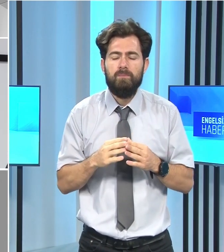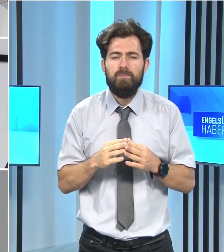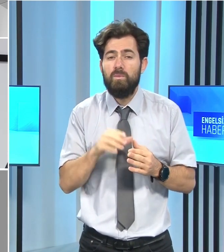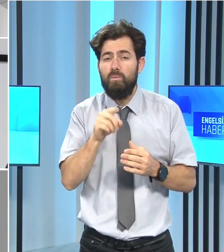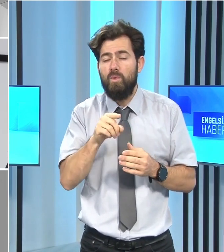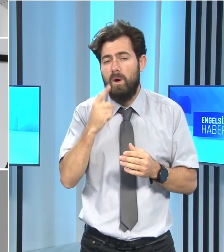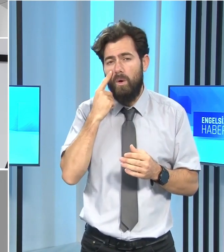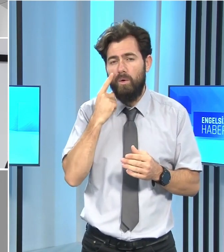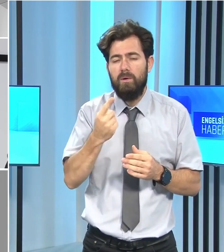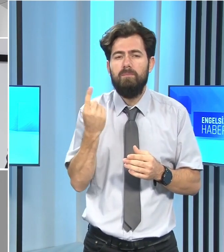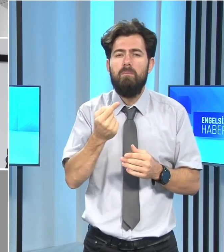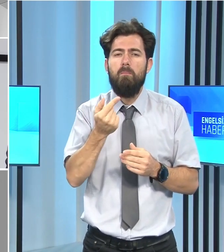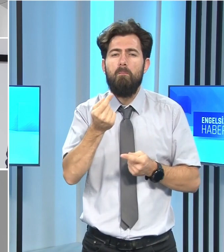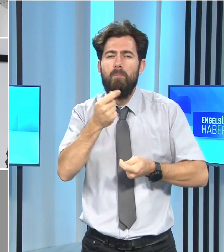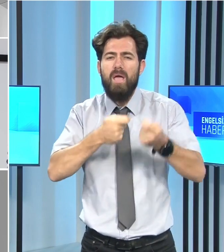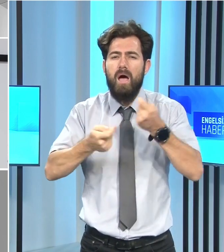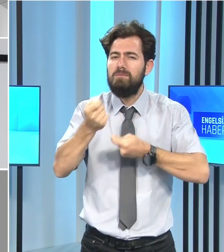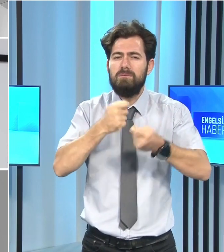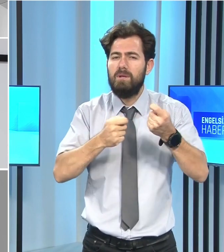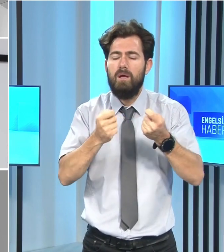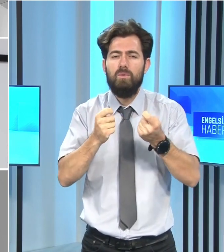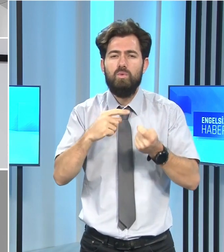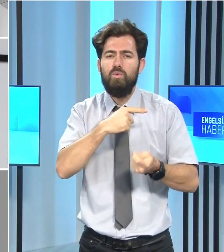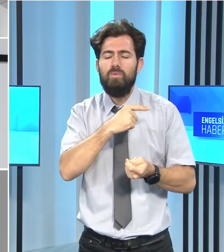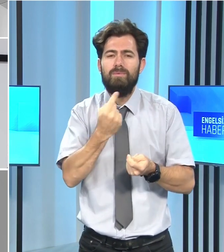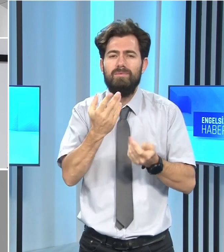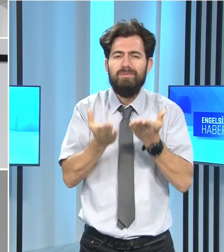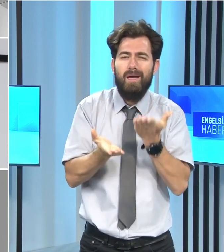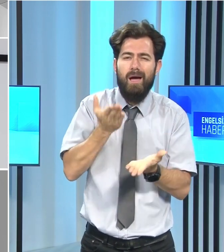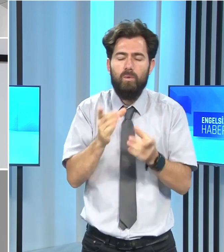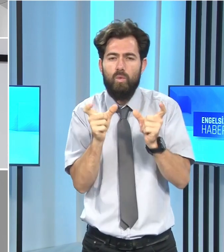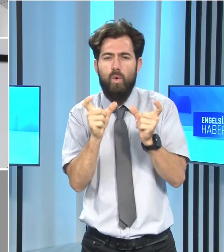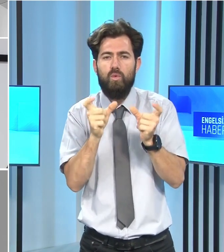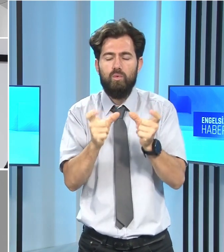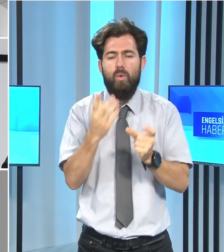böylelikle piyasa nominal değerlerinin korunduğunu söyledi.